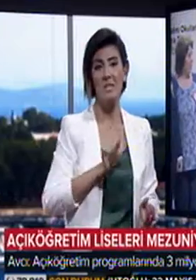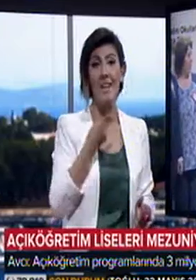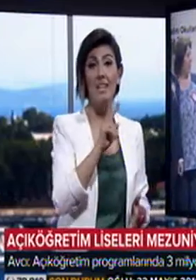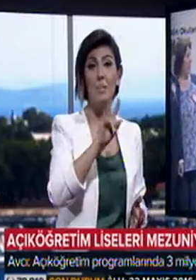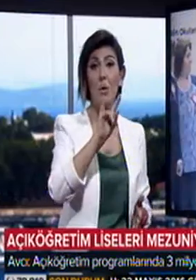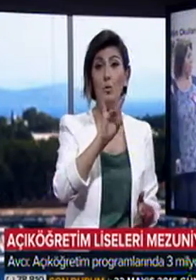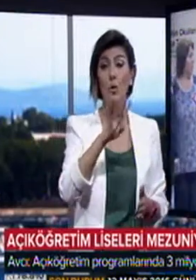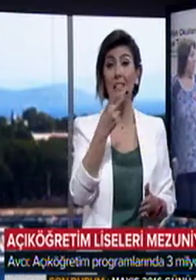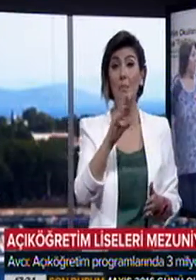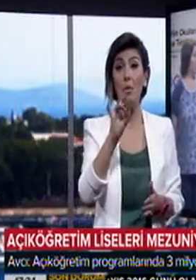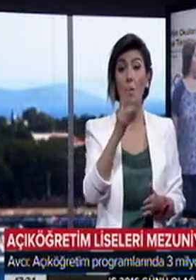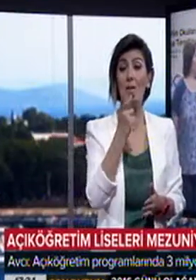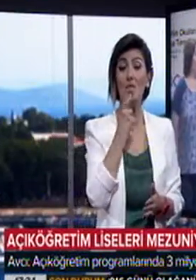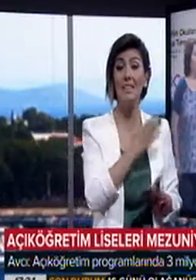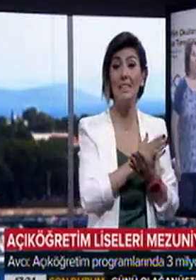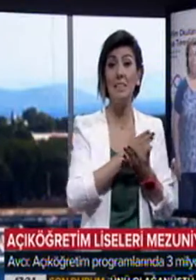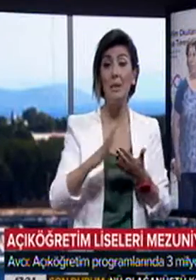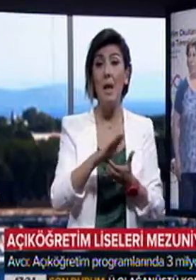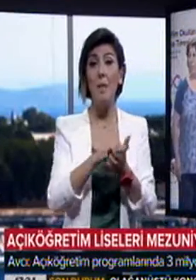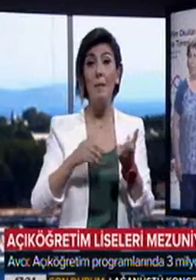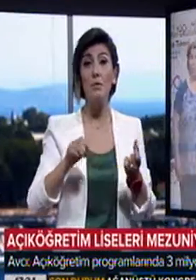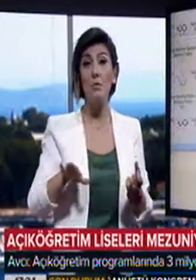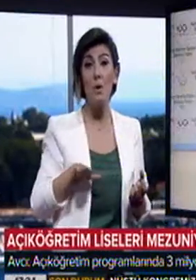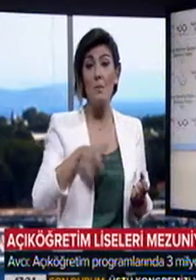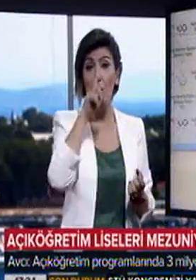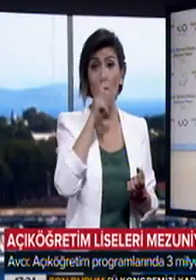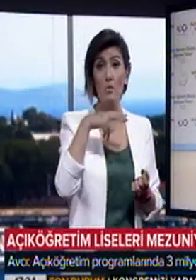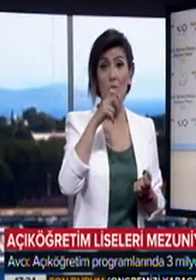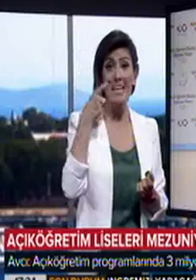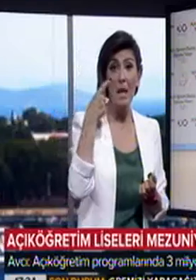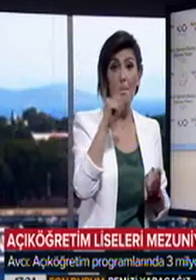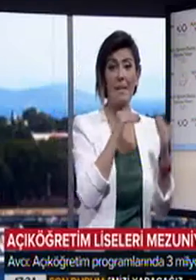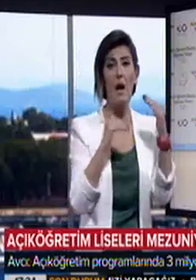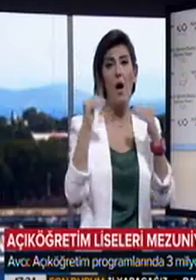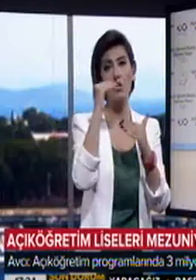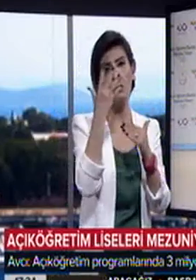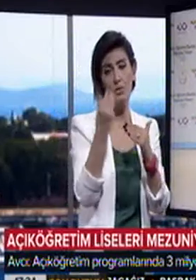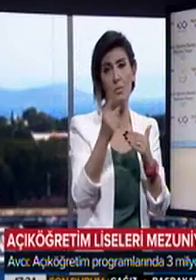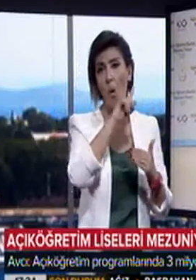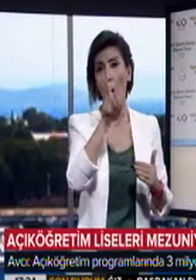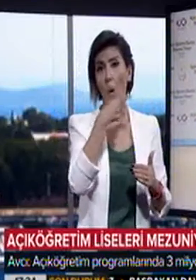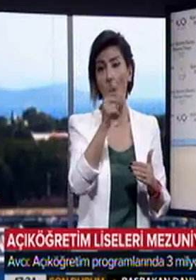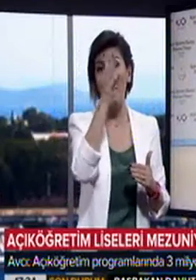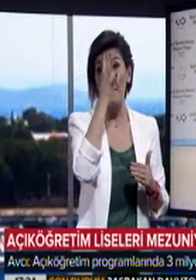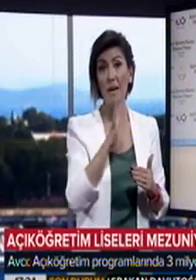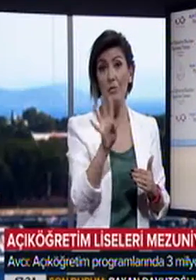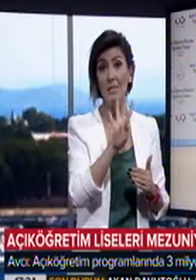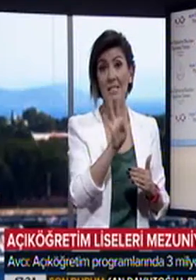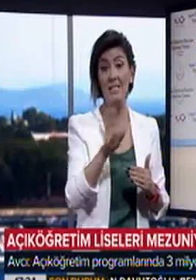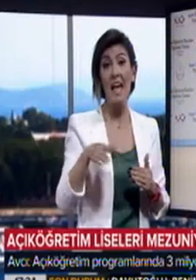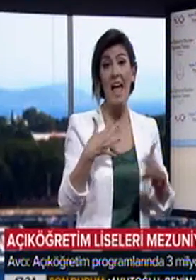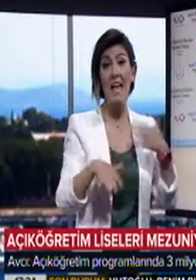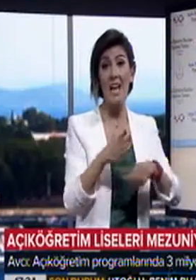var. 2014-2015 yılı itibariyle mezun öğrencilerimiz 180 bini aşmış durumda. 10 bin